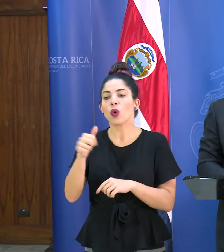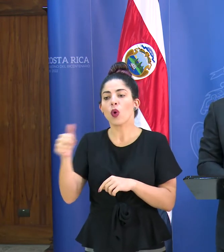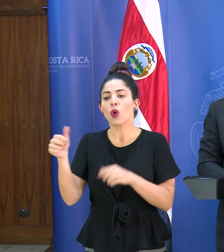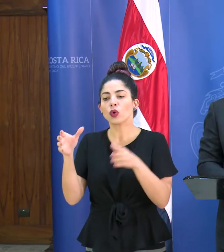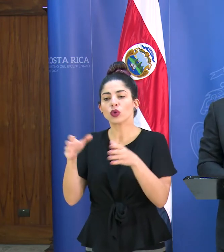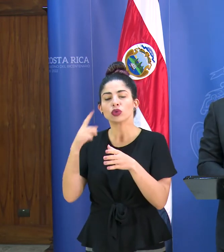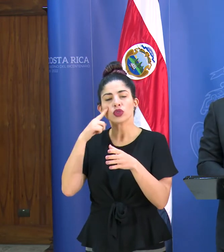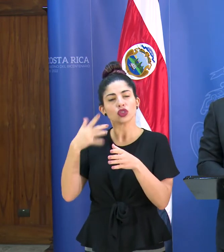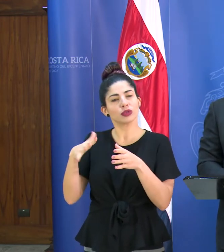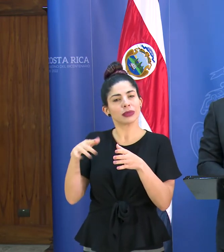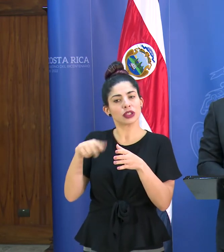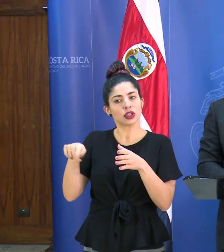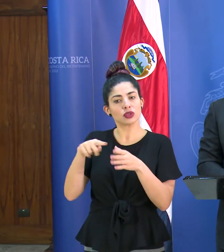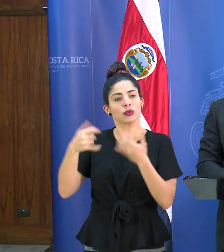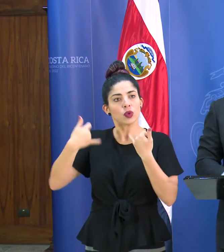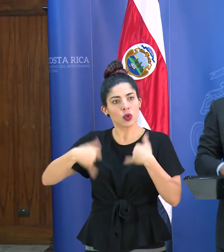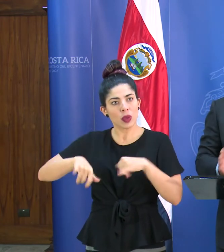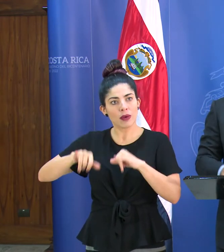señor